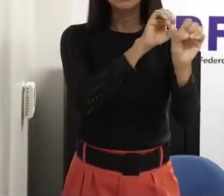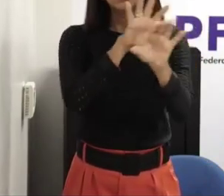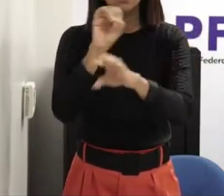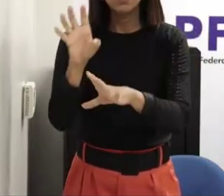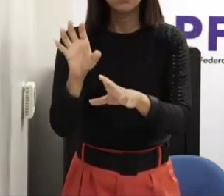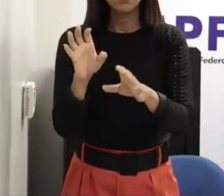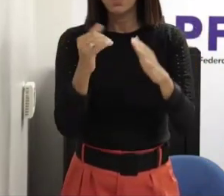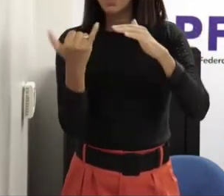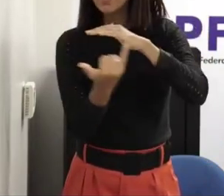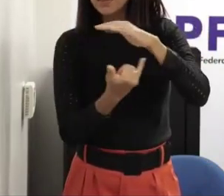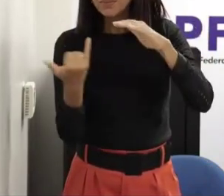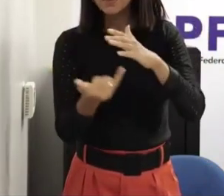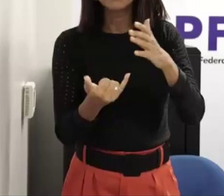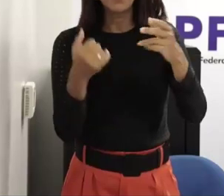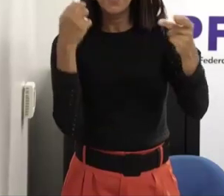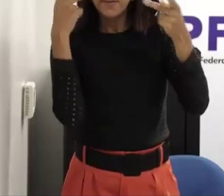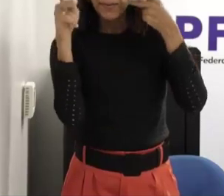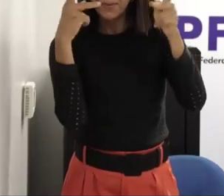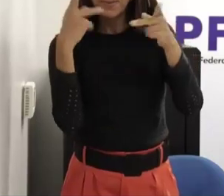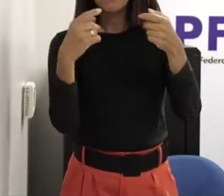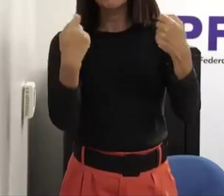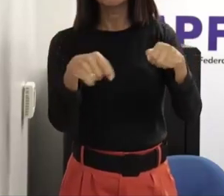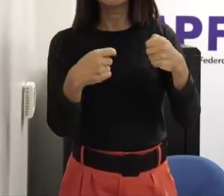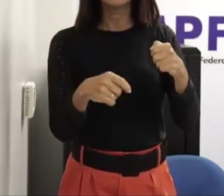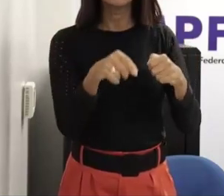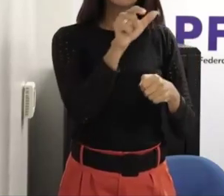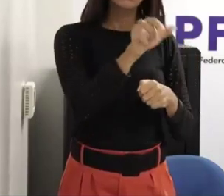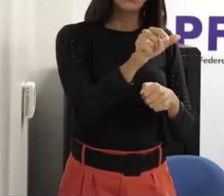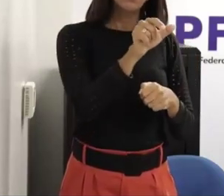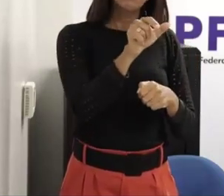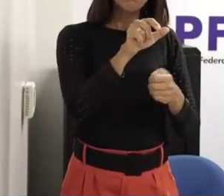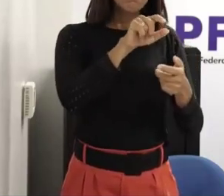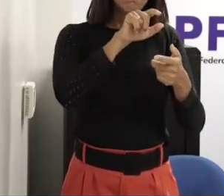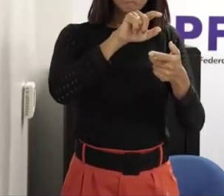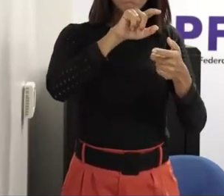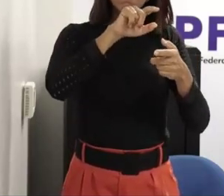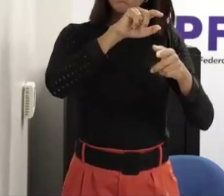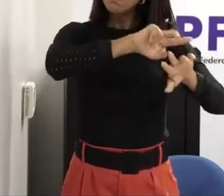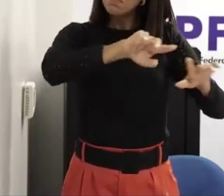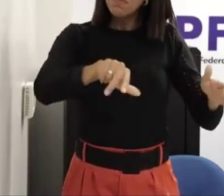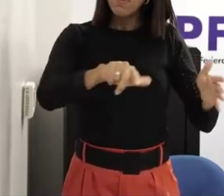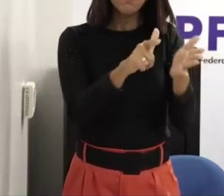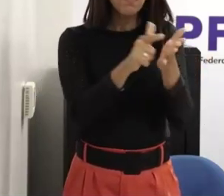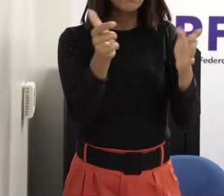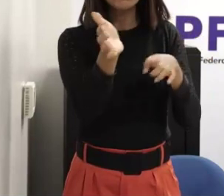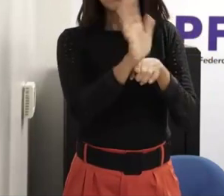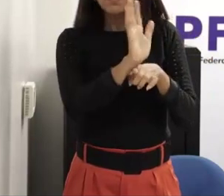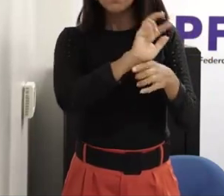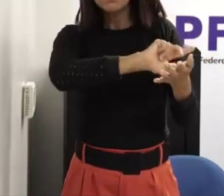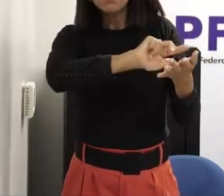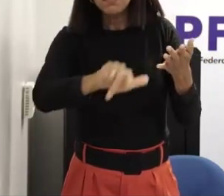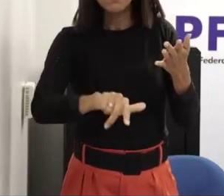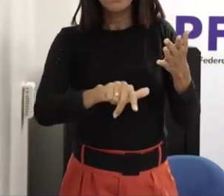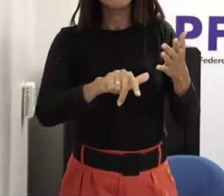mesmo psicólogos tem que instruir diretamente o uso de material como eu estava citando que o